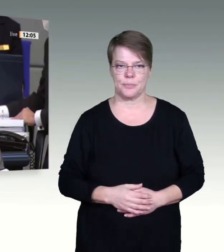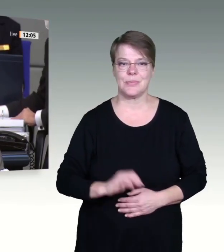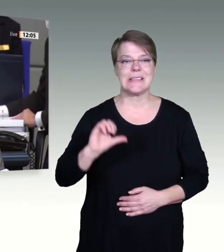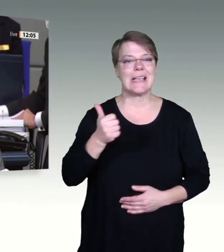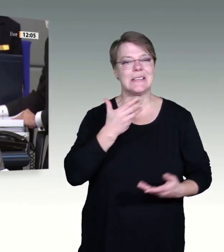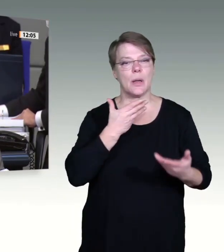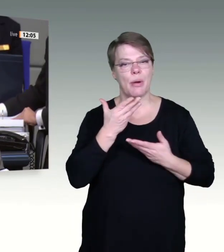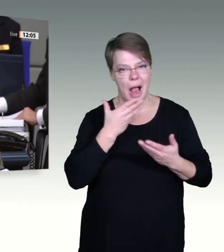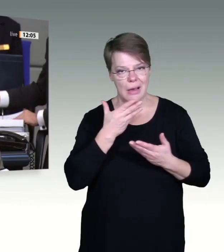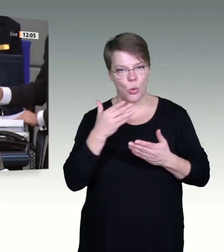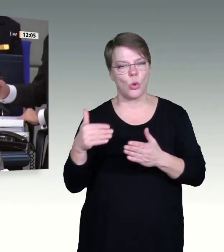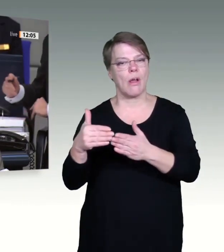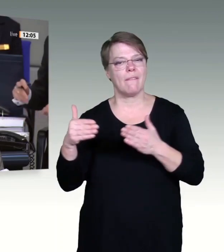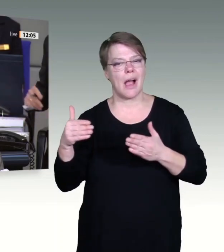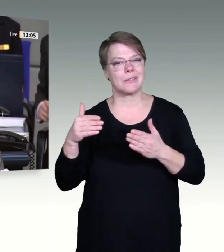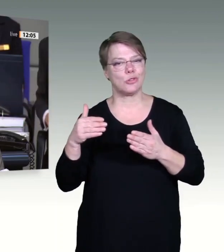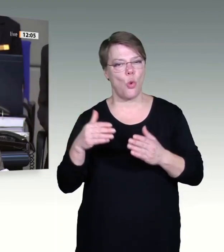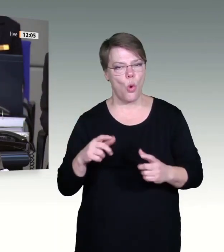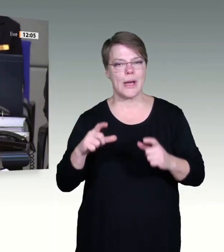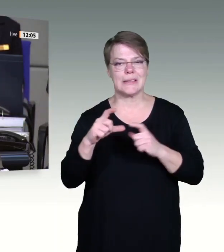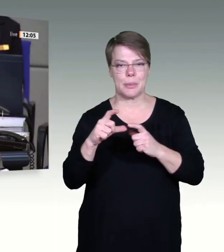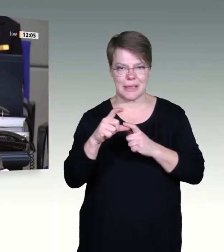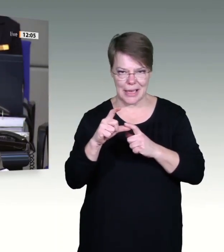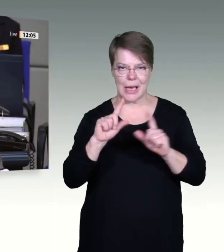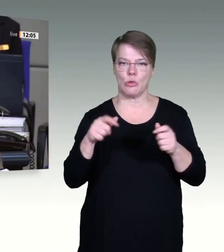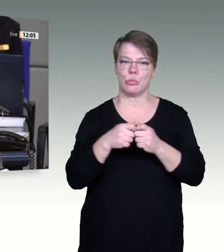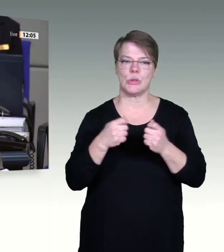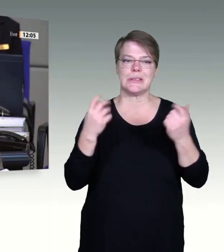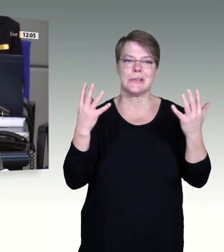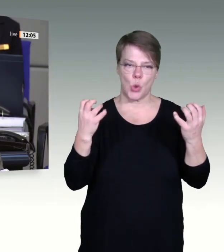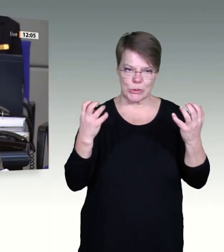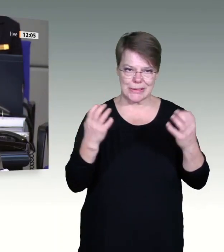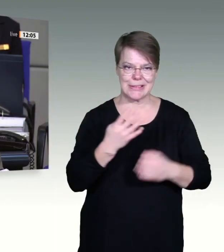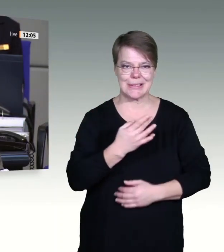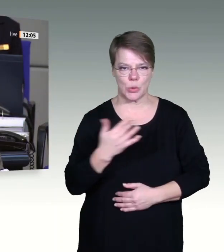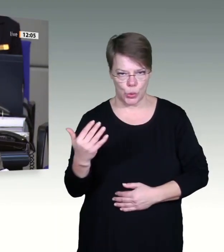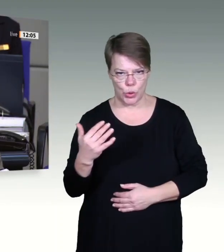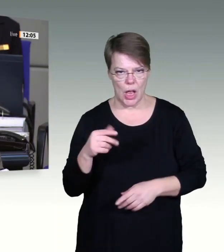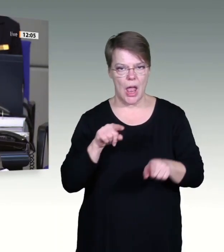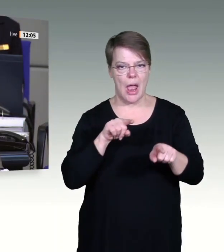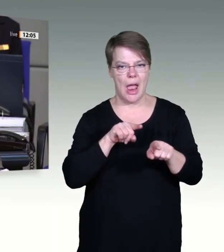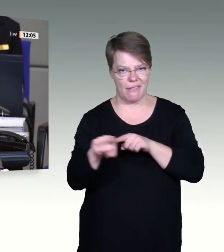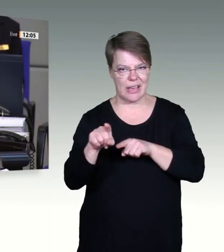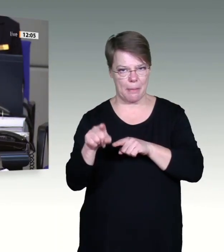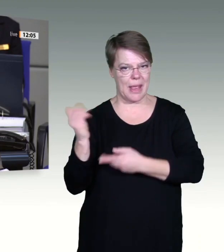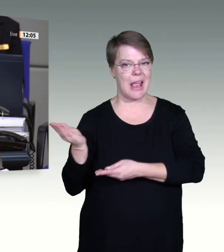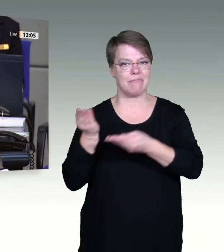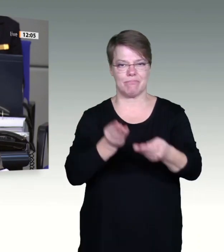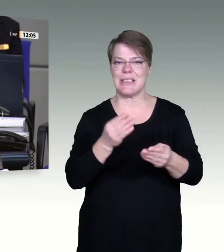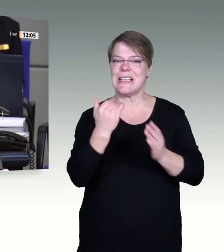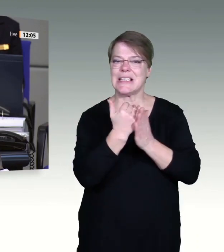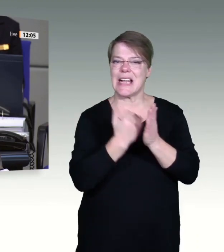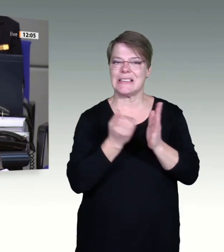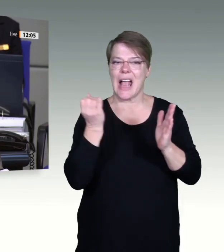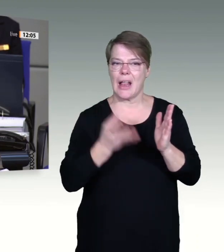Erste Beratung des von der Fraktion SPD, Bündnis 90 Die Grünen und FDP eingebrachten Gesetzentwurf zur Stärkung der